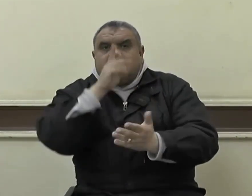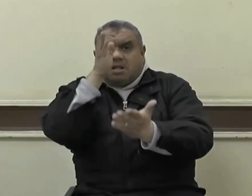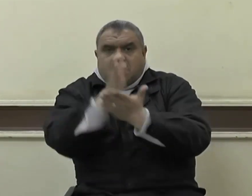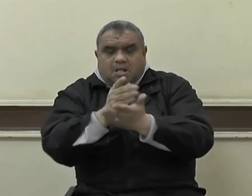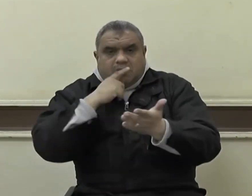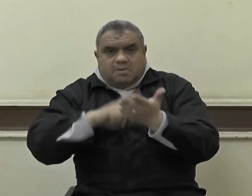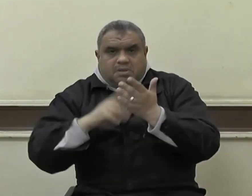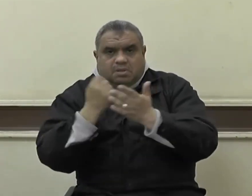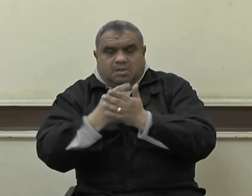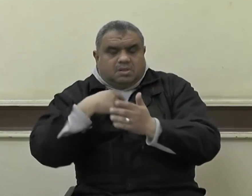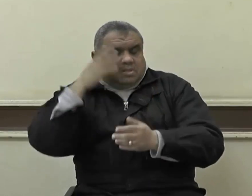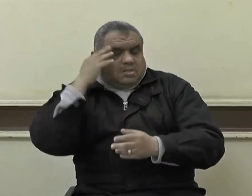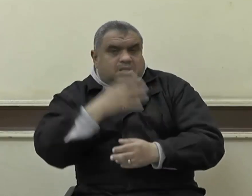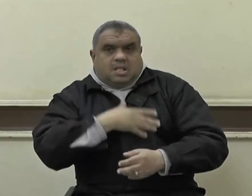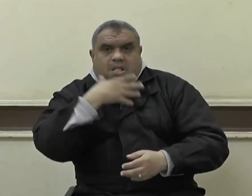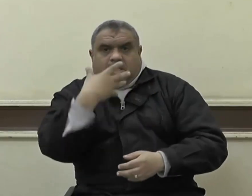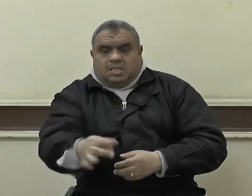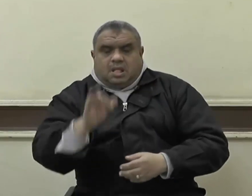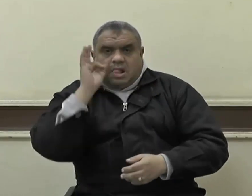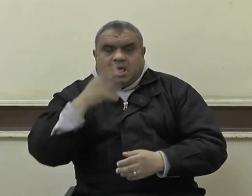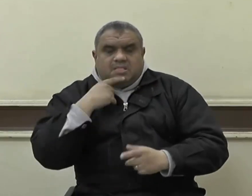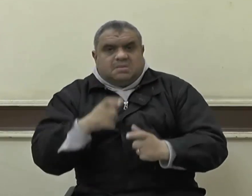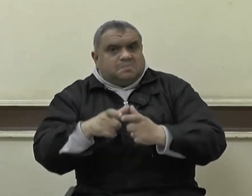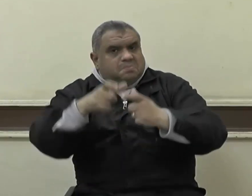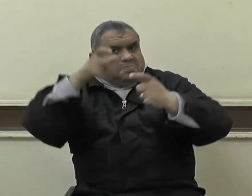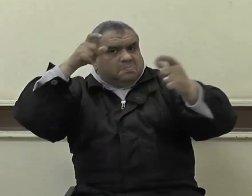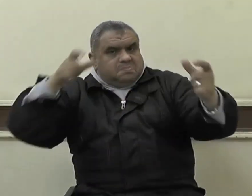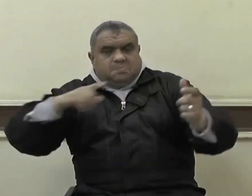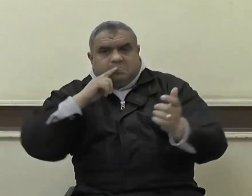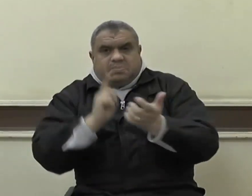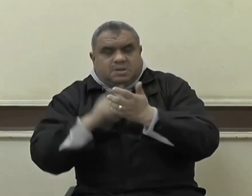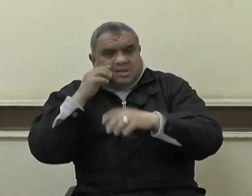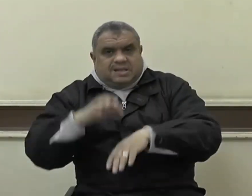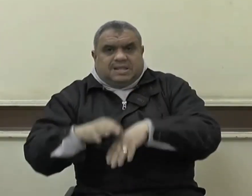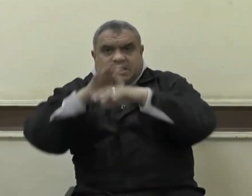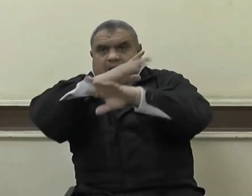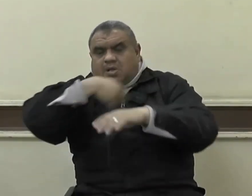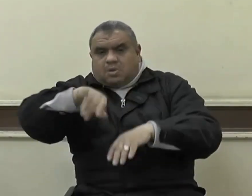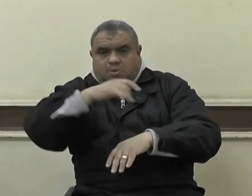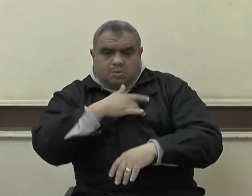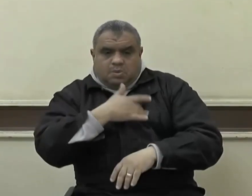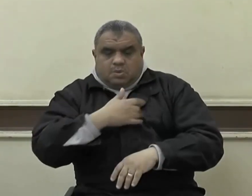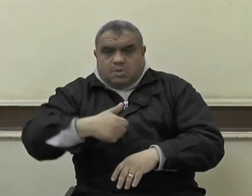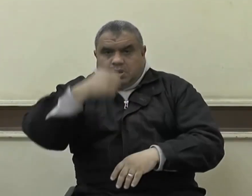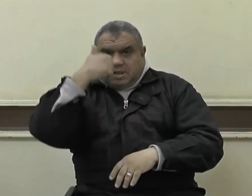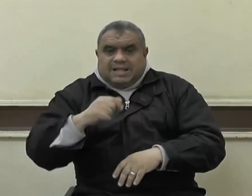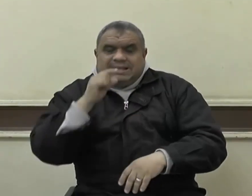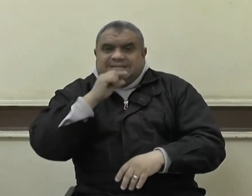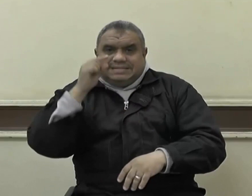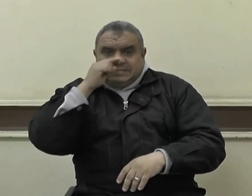إلا بتضحيات كبيرة من أناس مخلصين لدينهم ووطنهم